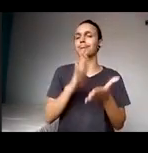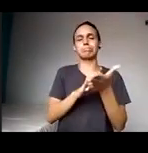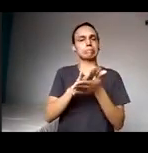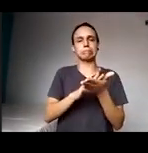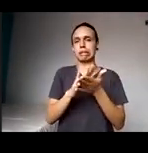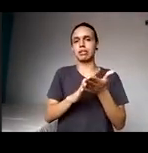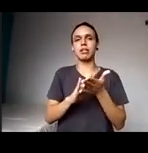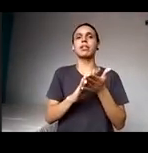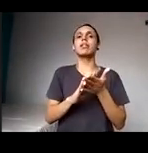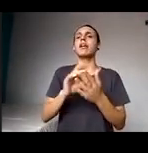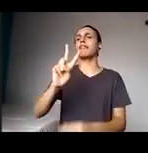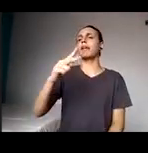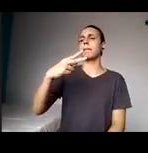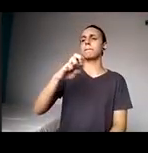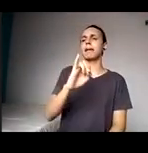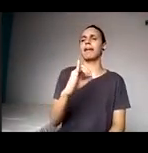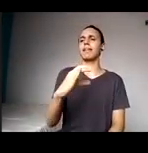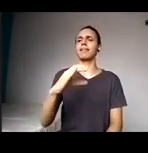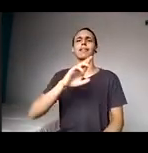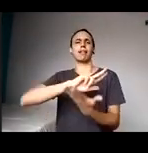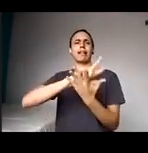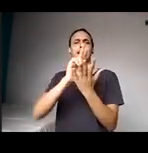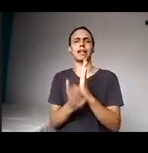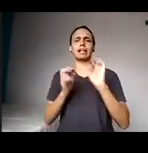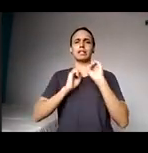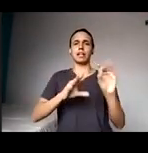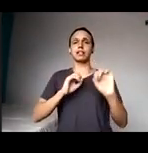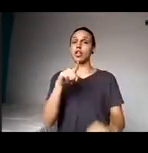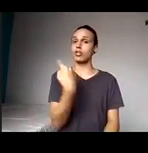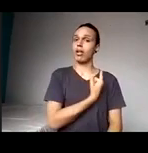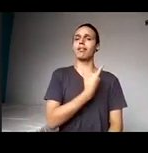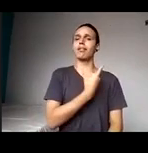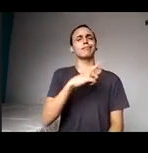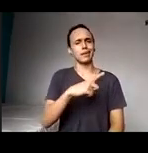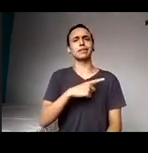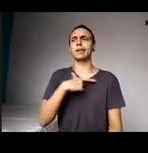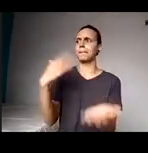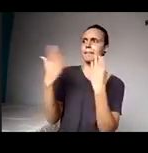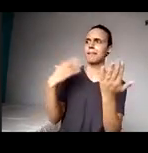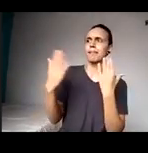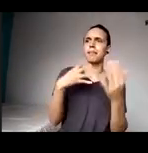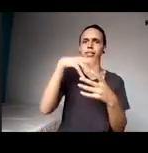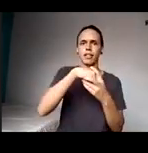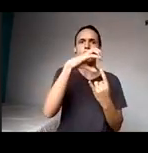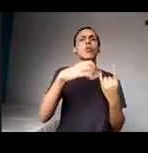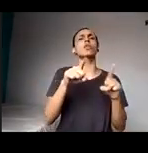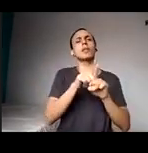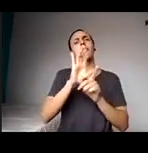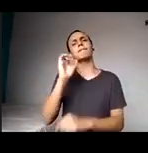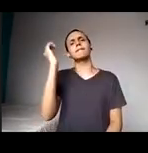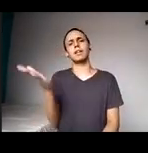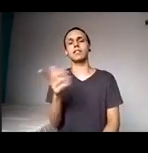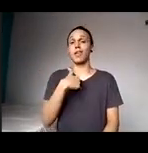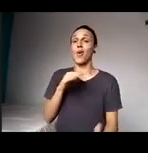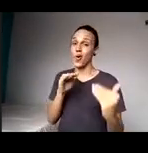instituições de ensino, muita discussão para fazer junto dentro da Fio Cruz e com outras instituições, eu acho que é isso, eu concordo com você, Márcia, acho que